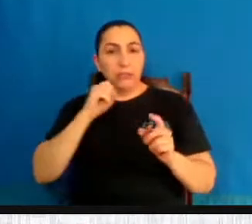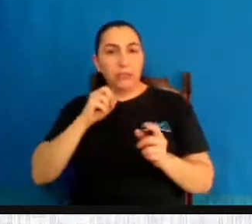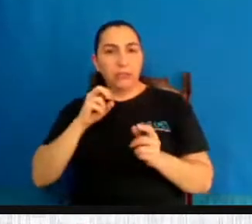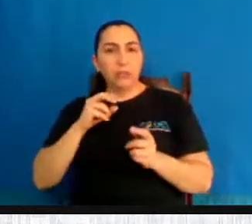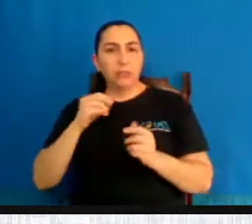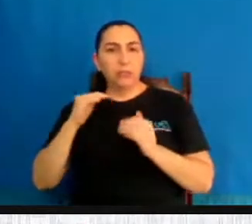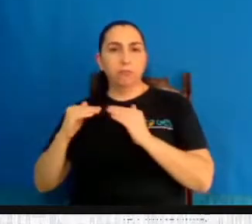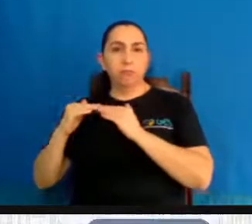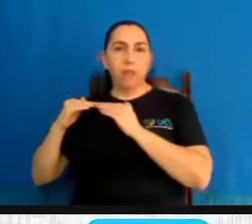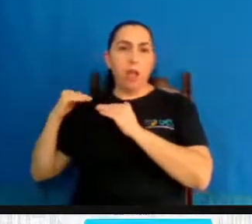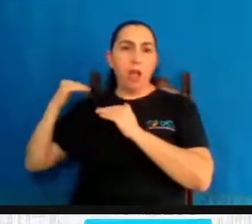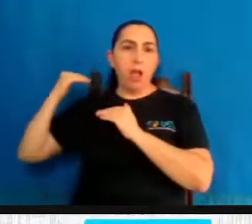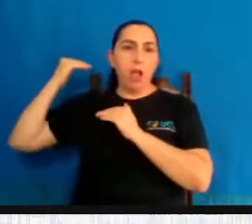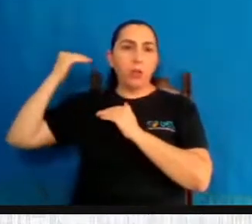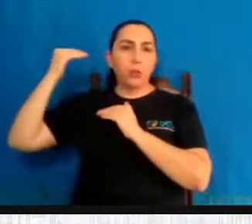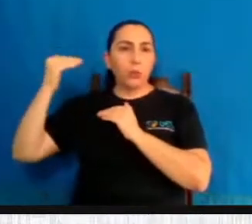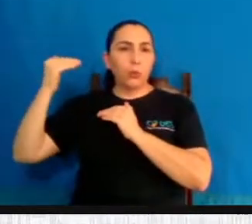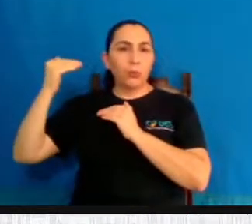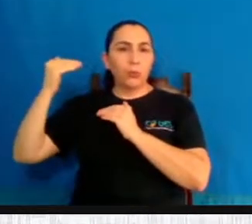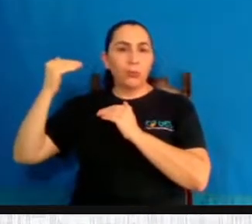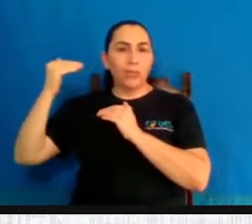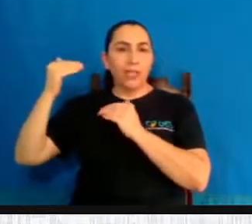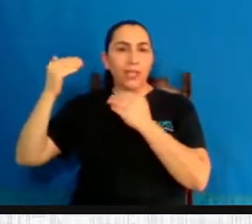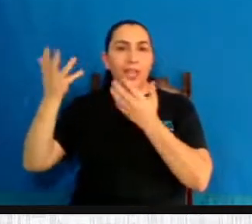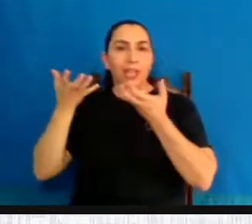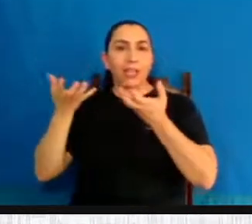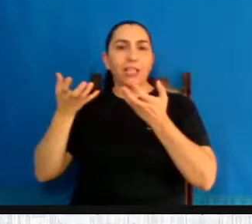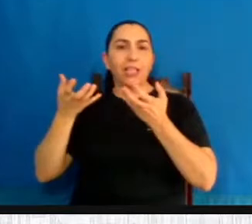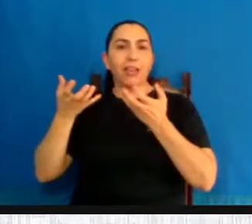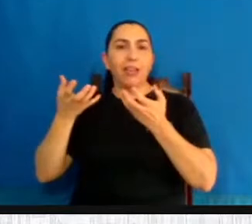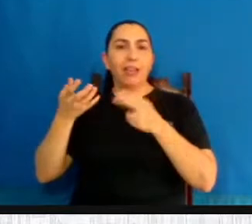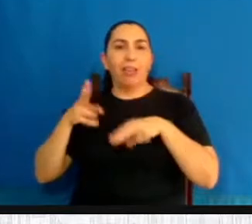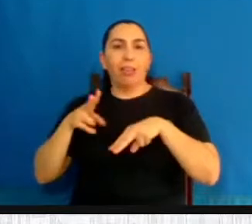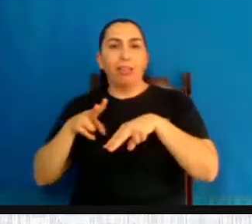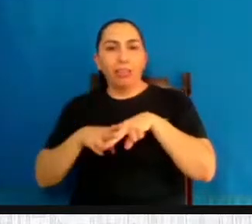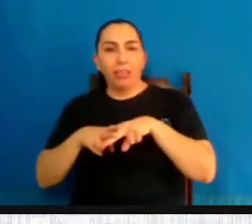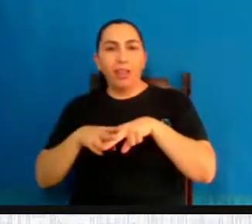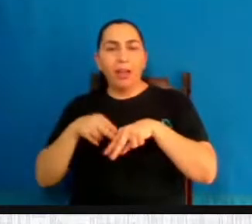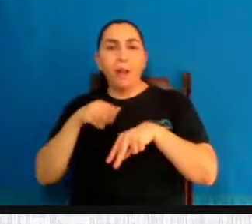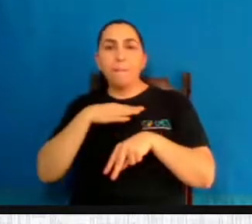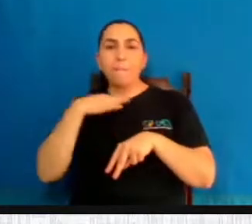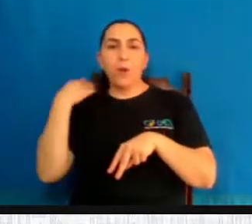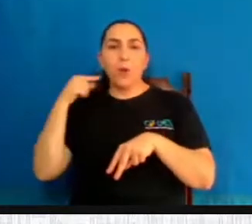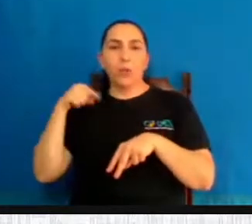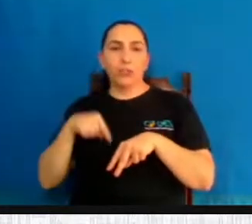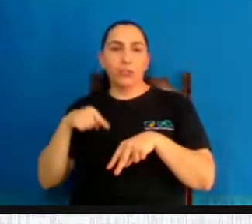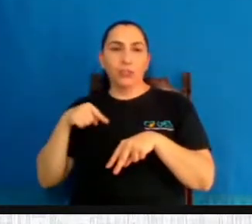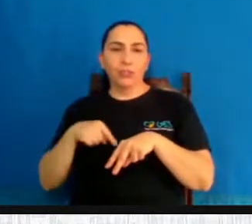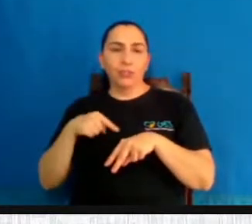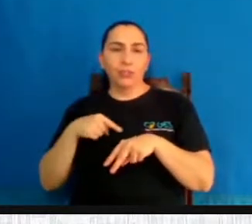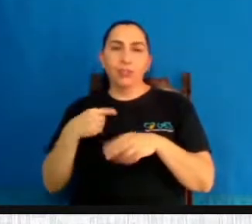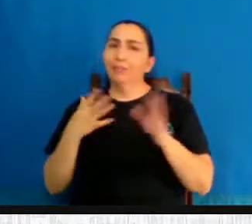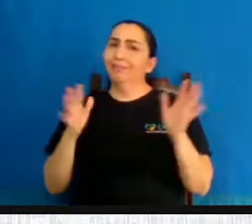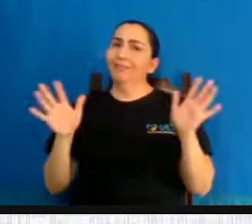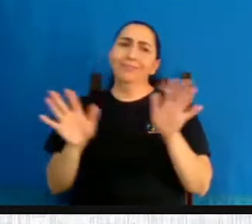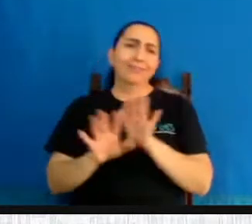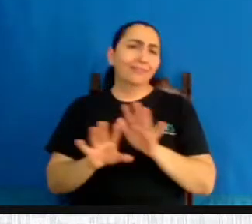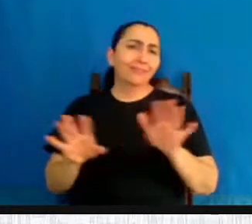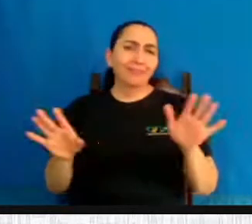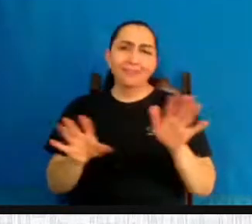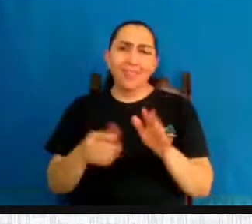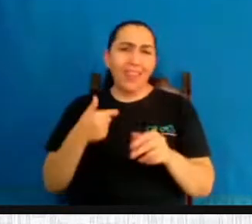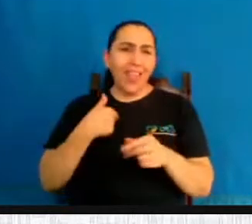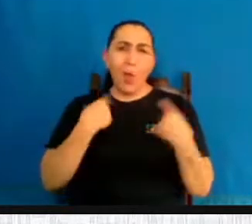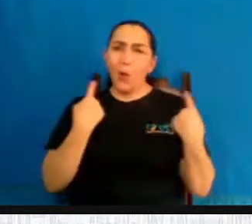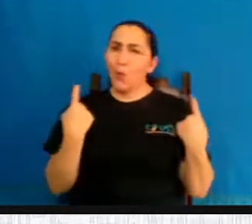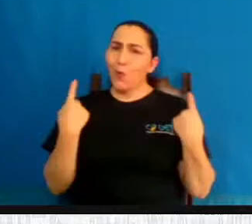É, a rigor, nós não queremos pena de morte, não. Eu sou frontalmente contrário à pena de morte, e, aliás, a